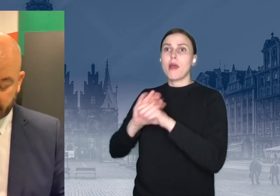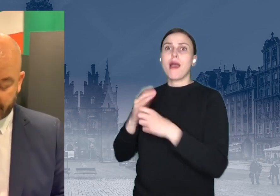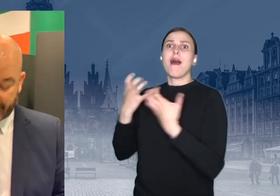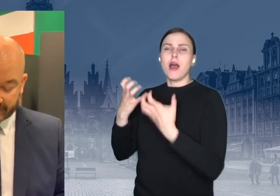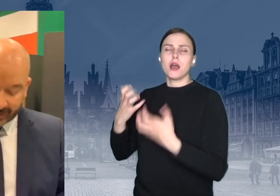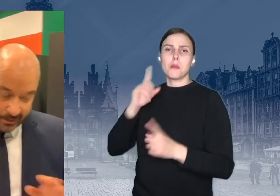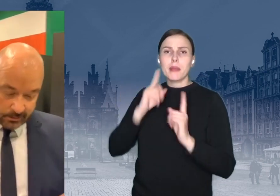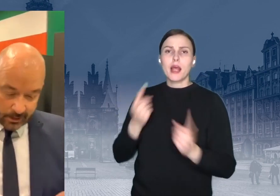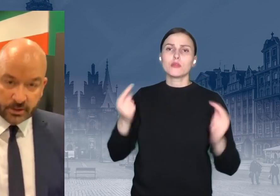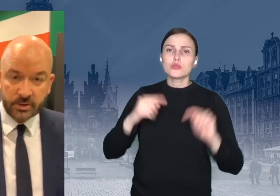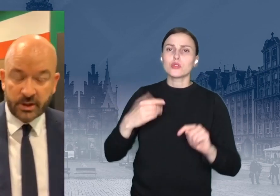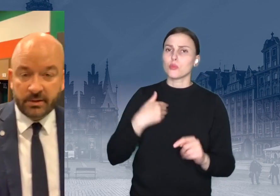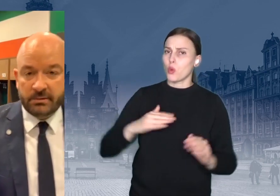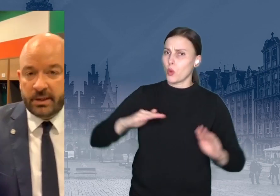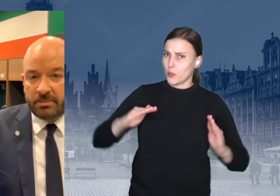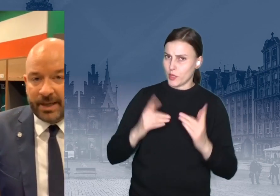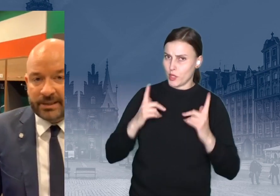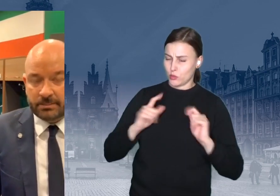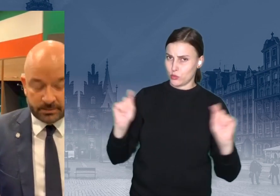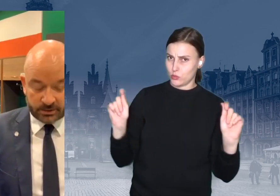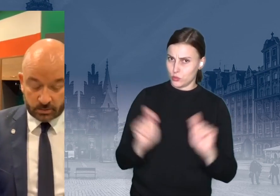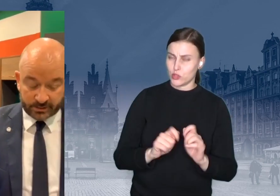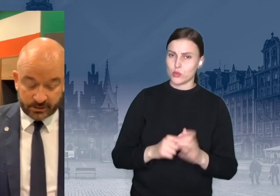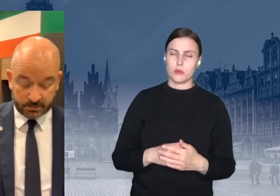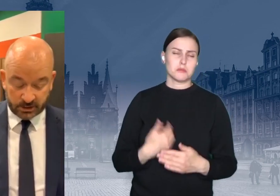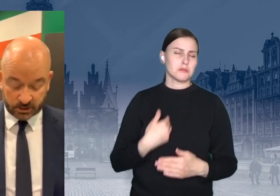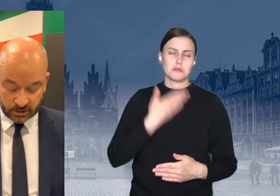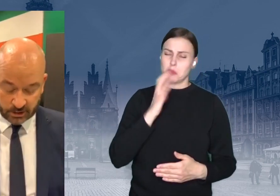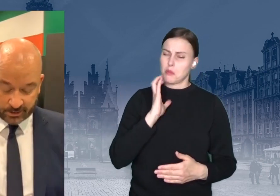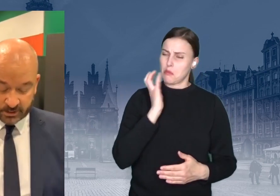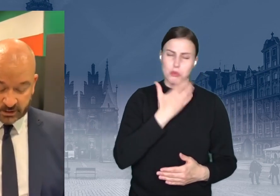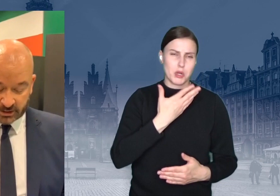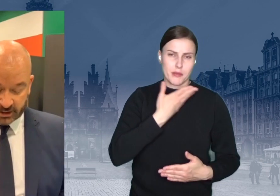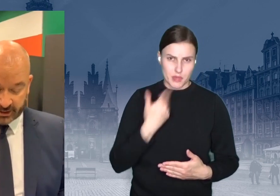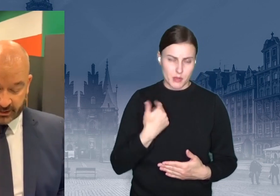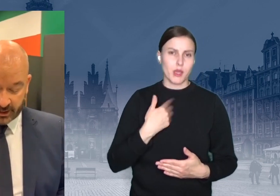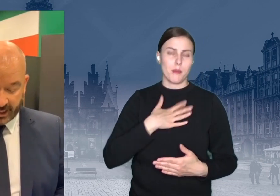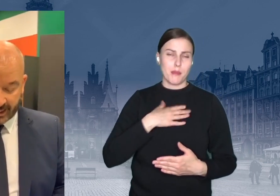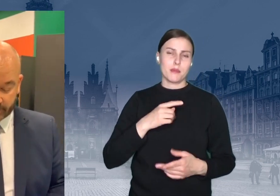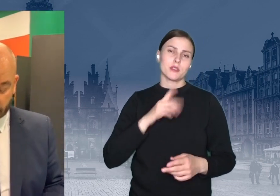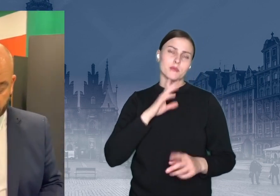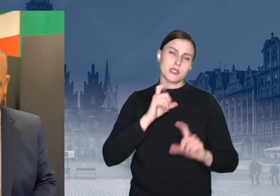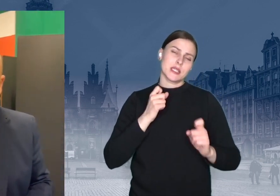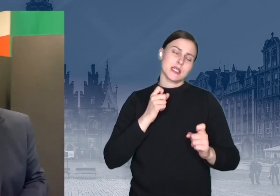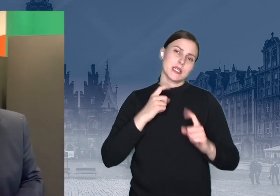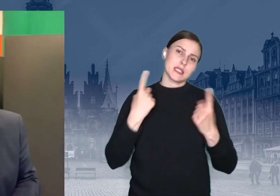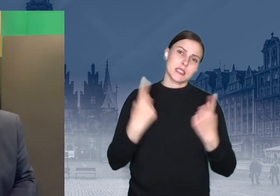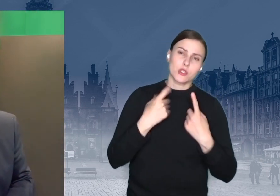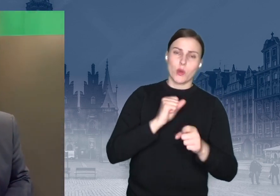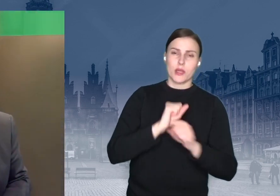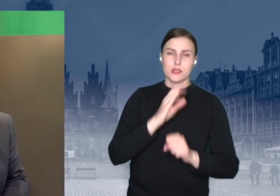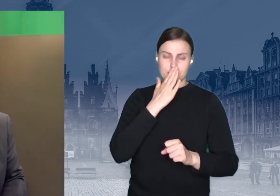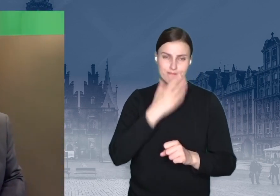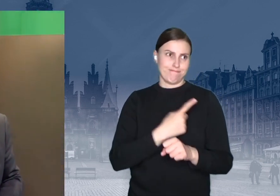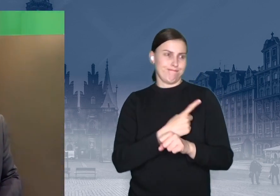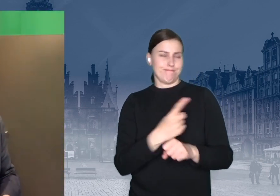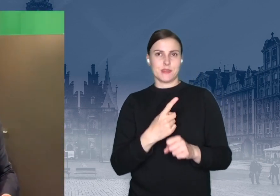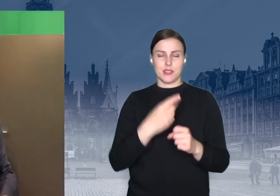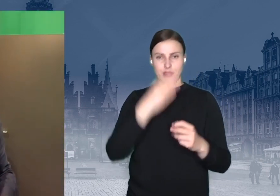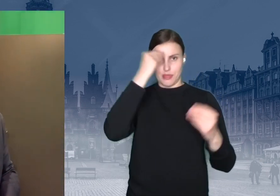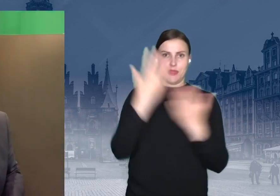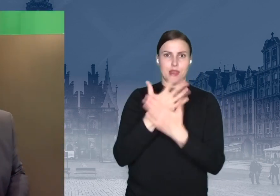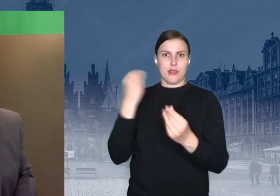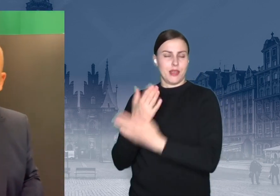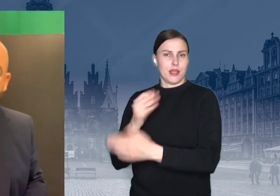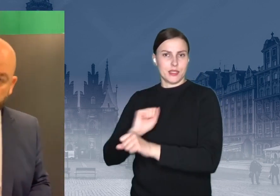złożonych deklaracji. Ale ja się o to nie obrażam, bo sytuacja jest przecież dynamiczna i absolutnie zrozumiała. I słuchajcie, wiemy